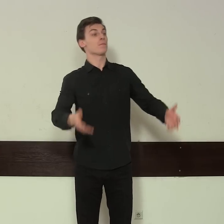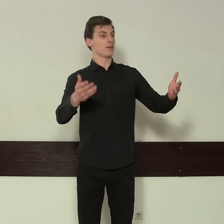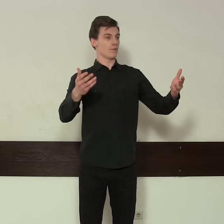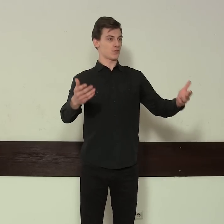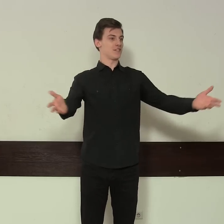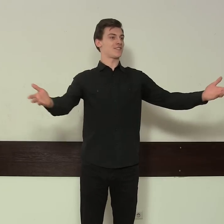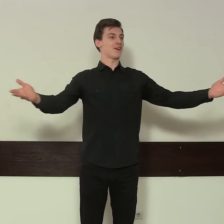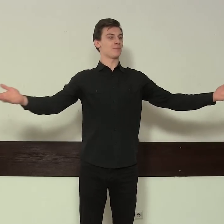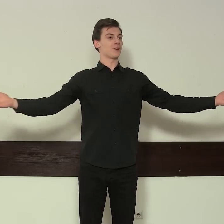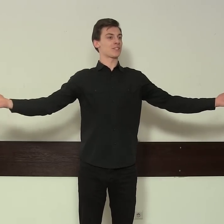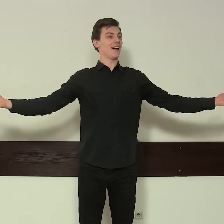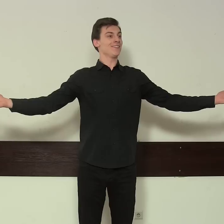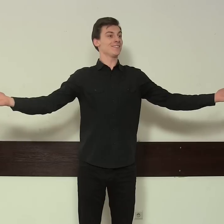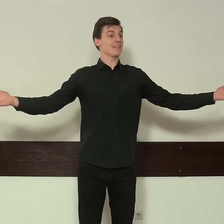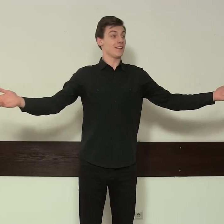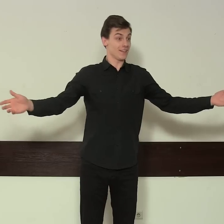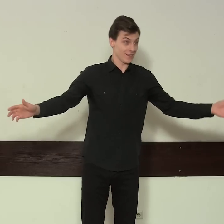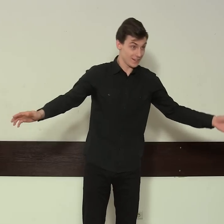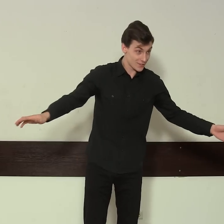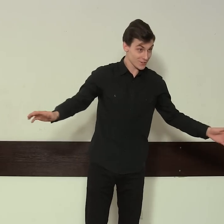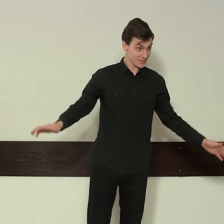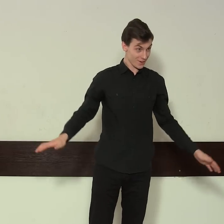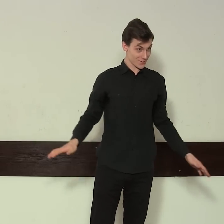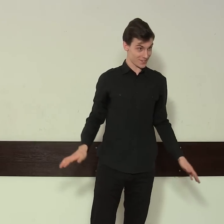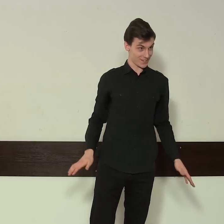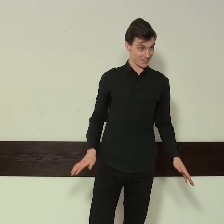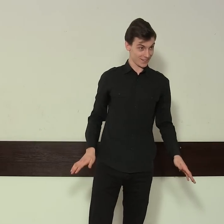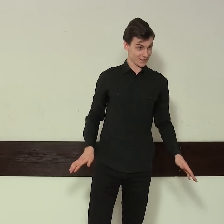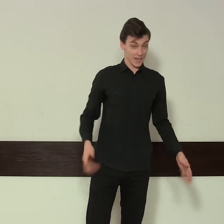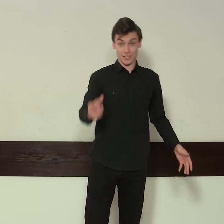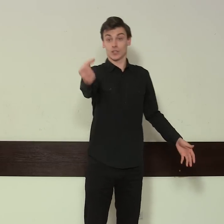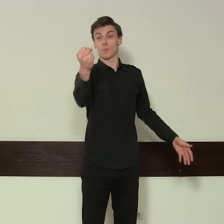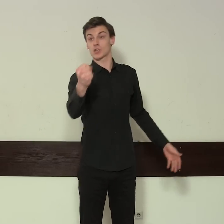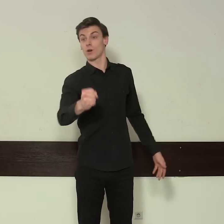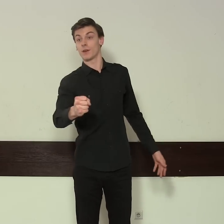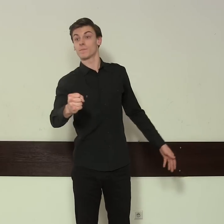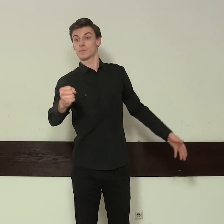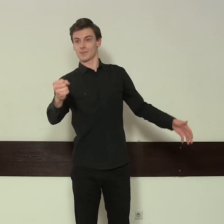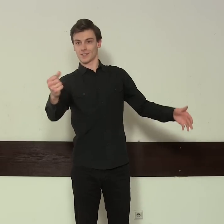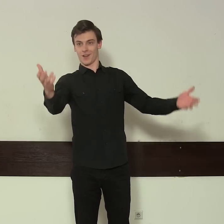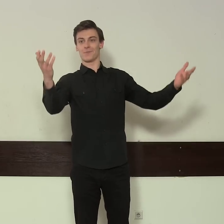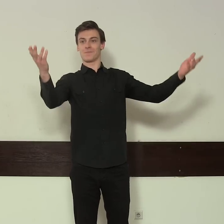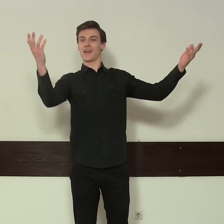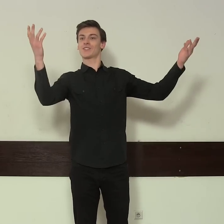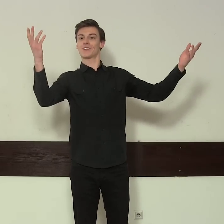– wszystko można, lecz ostrożnie. I to przysłowie – sobie piecz